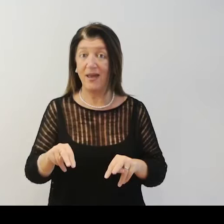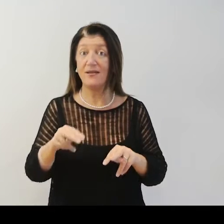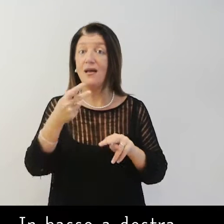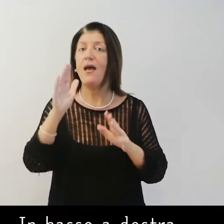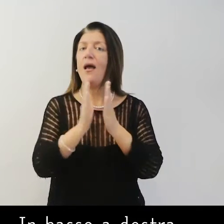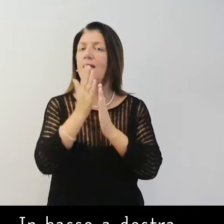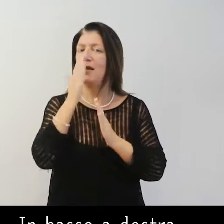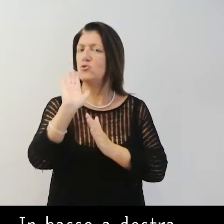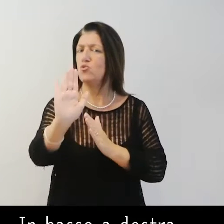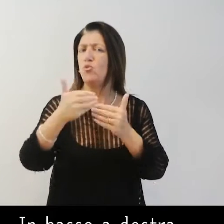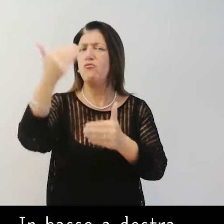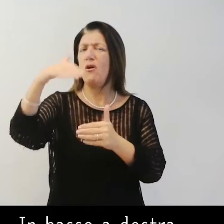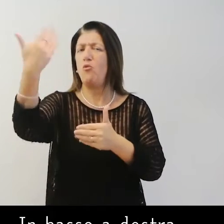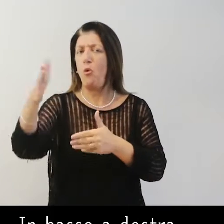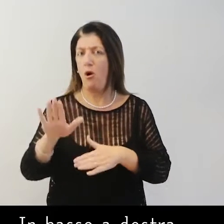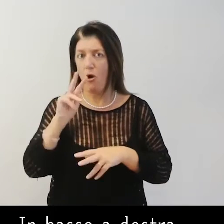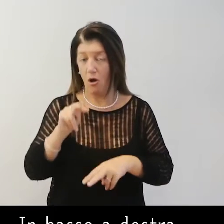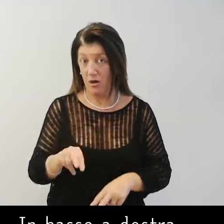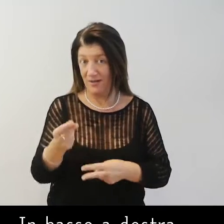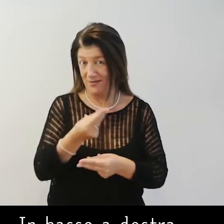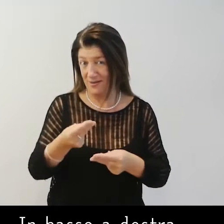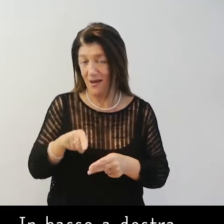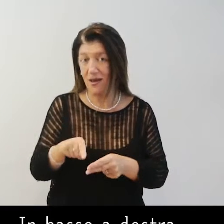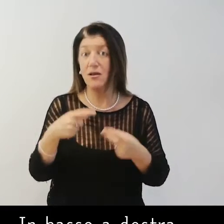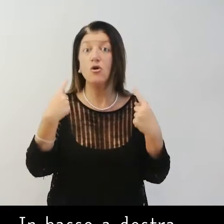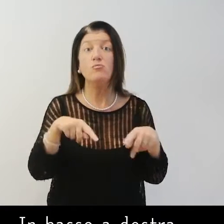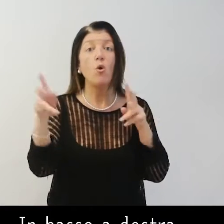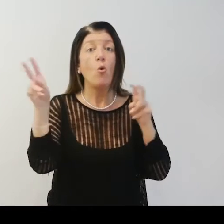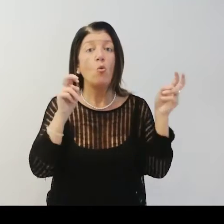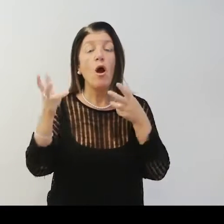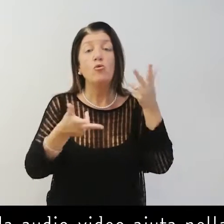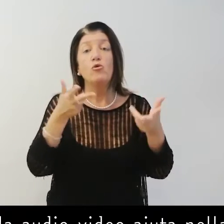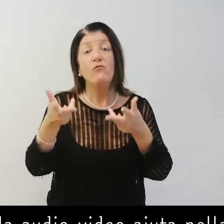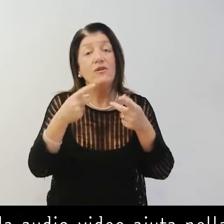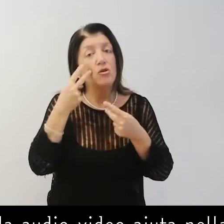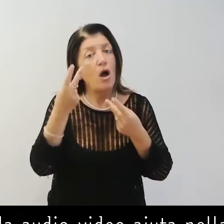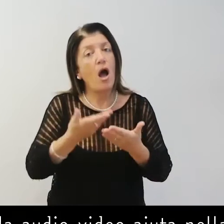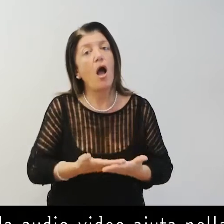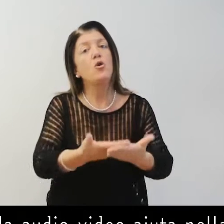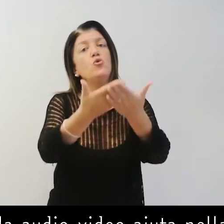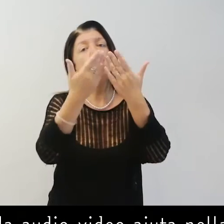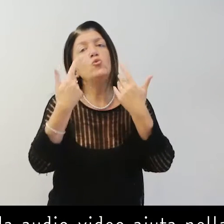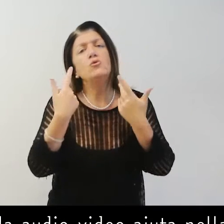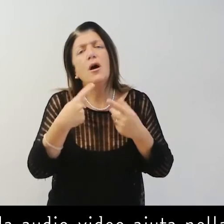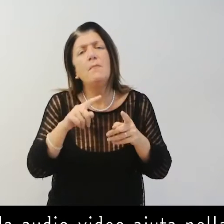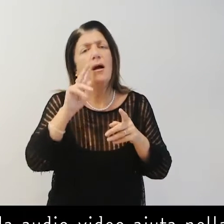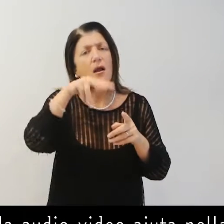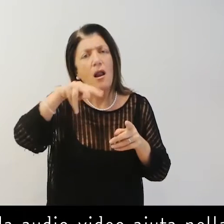In basso a destra vi è il prospetto della facciata. Questa guida audio-video aiuta nella lettura